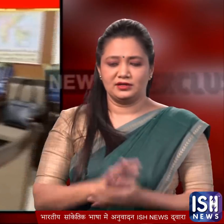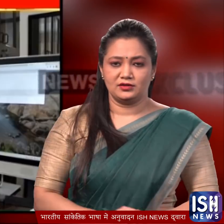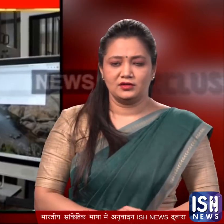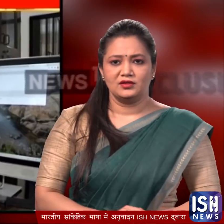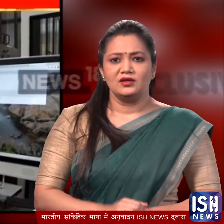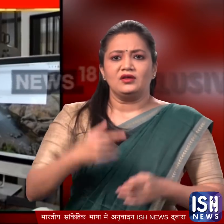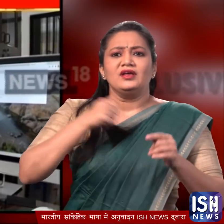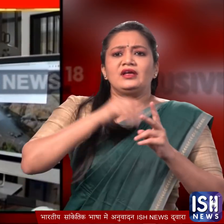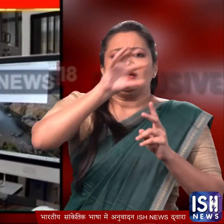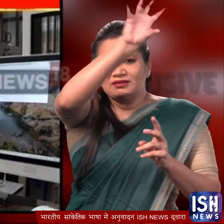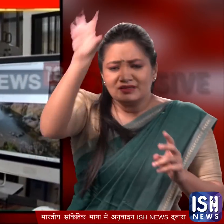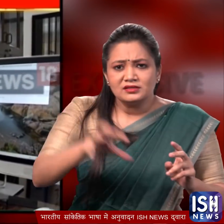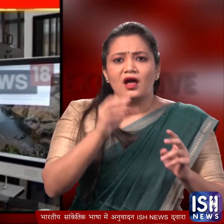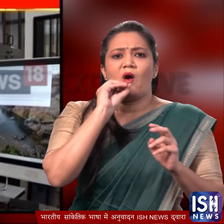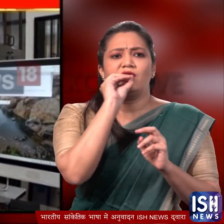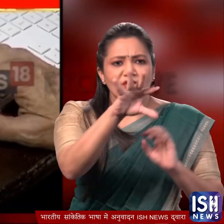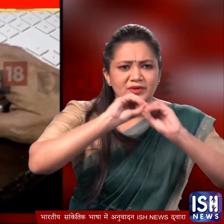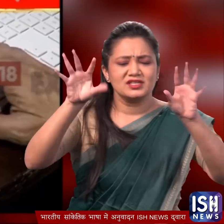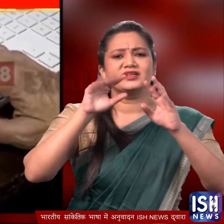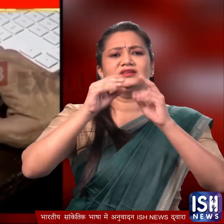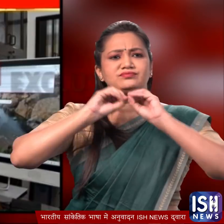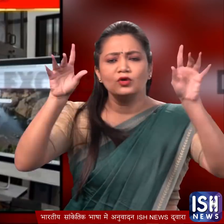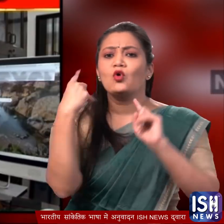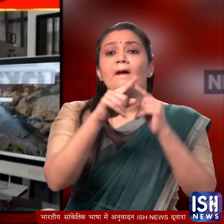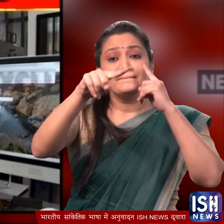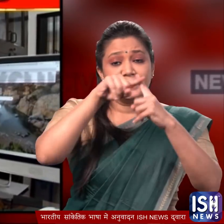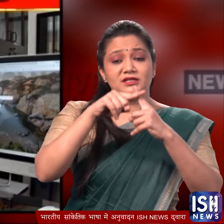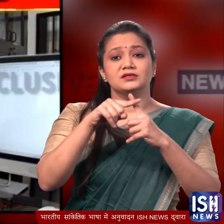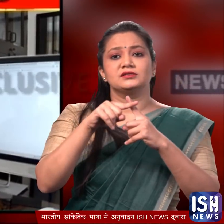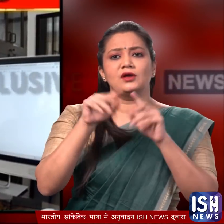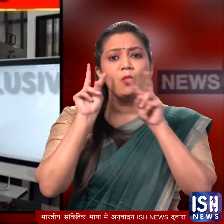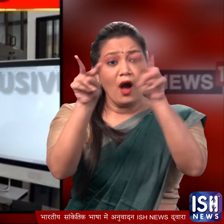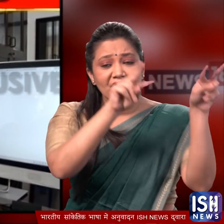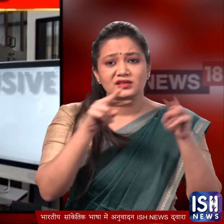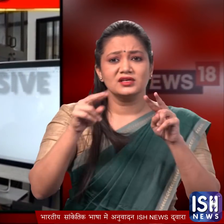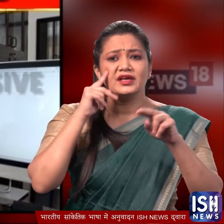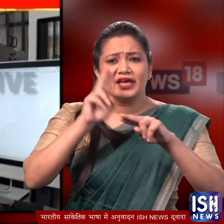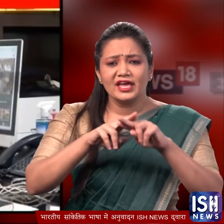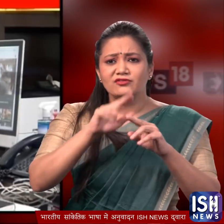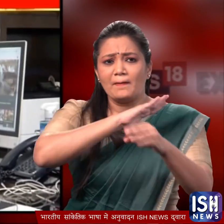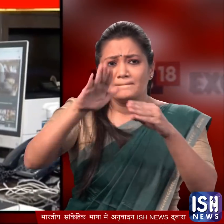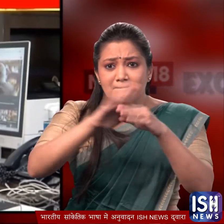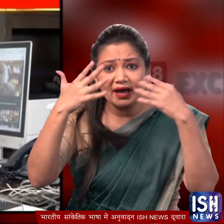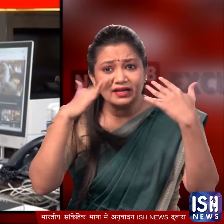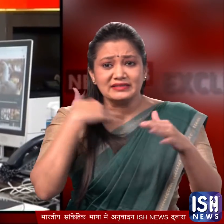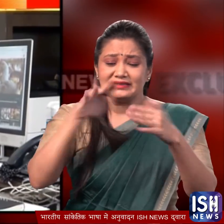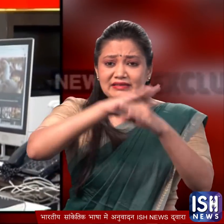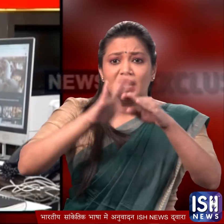इस कंट्रोल रूम का काम केवल राज्यों को जरूरी निर्देश देना और उन्हें सतर करना ही नहीं बल्कि इस बात पर नजर रखना भी है कि पक्षियों को मारे जाने के बाद